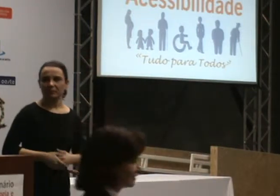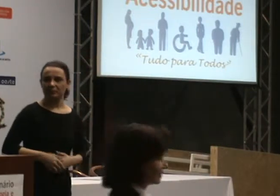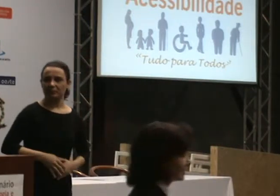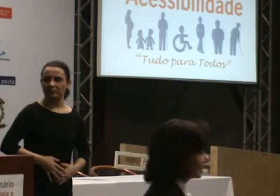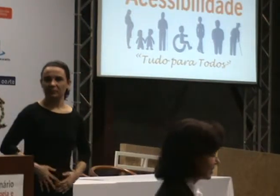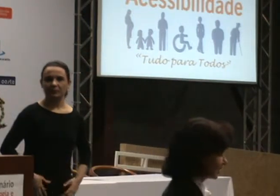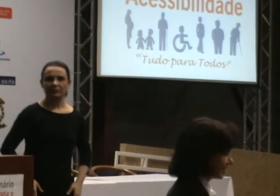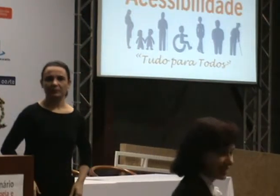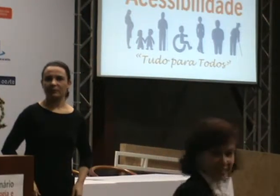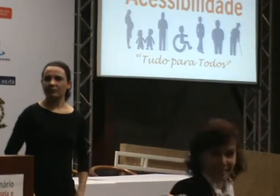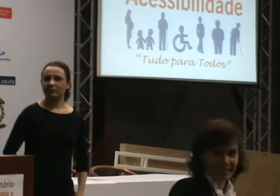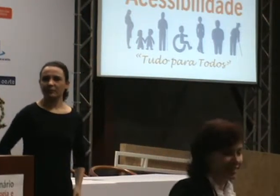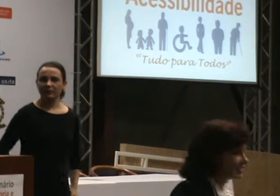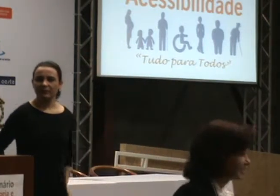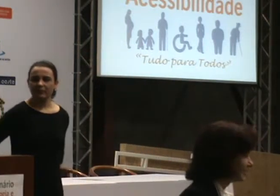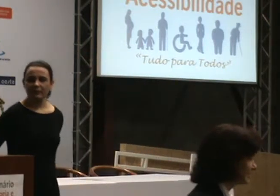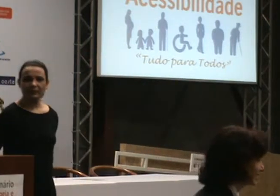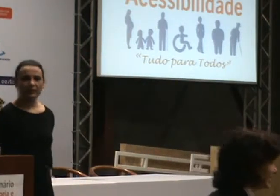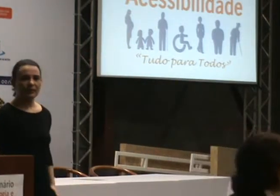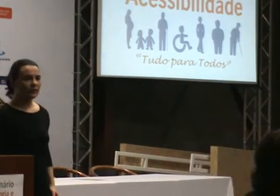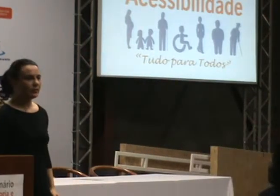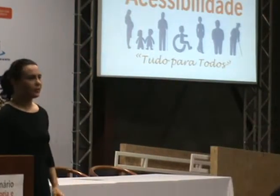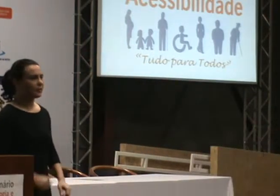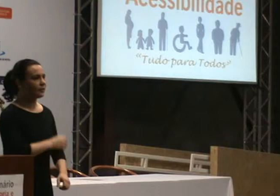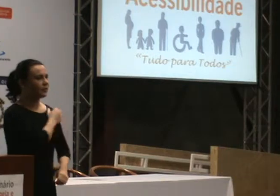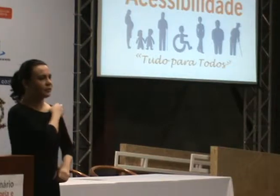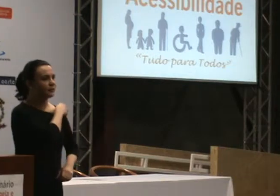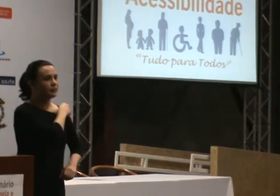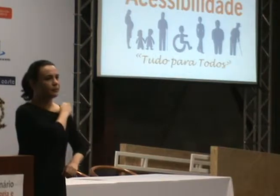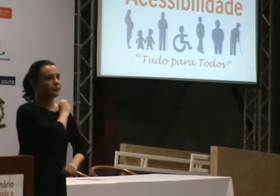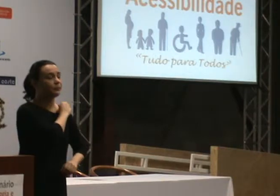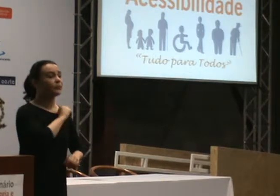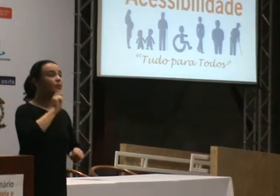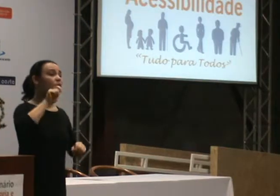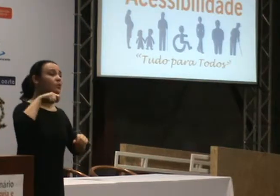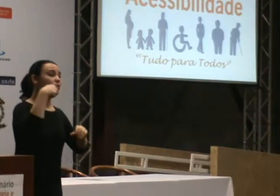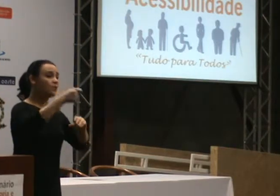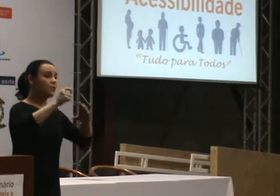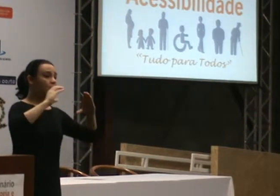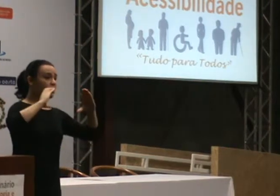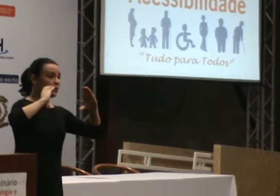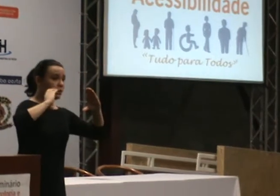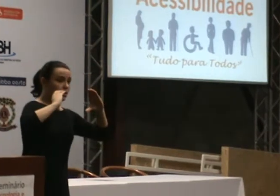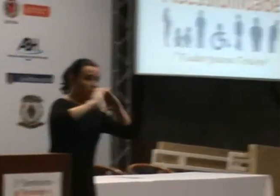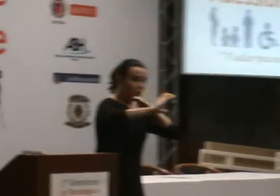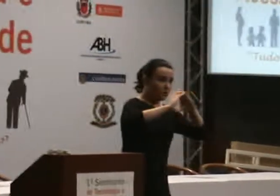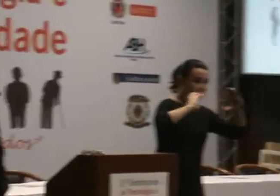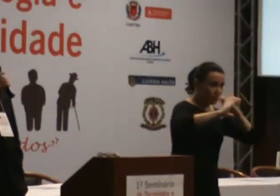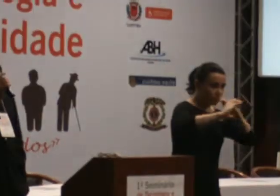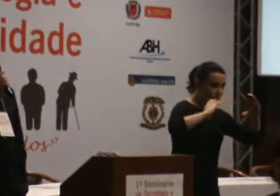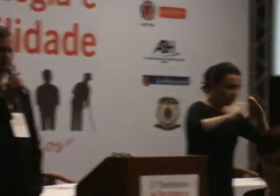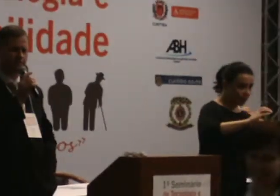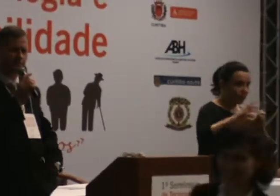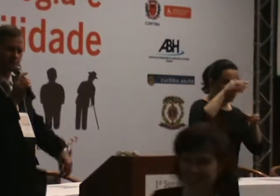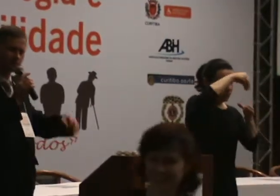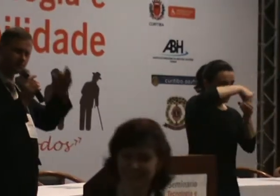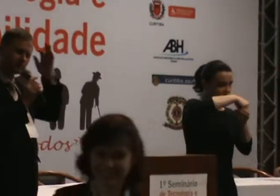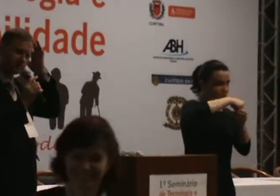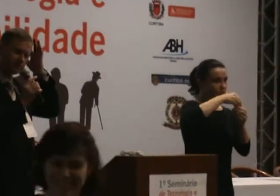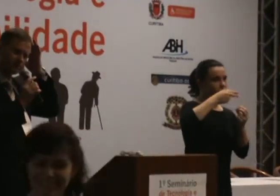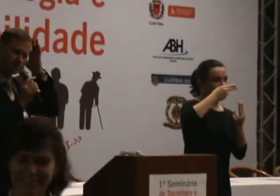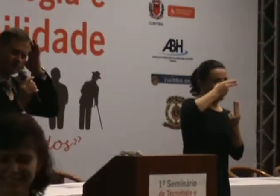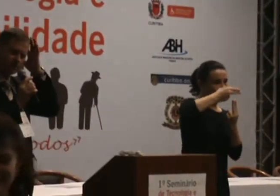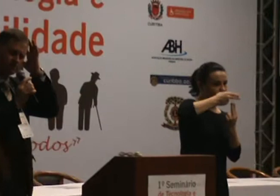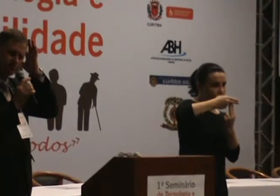Uma vez eu vou responder aí. Em relação à comunicação, eu tenho um sobre per-se, no